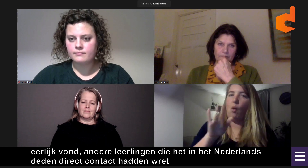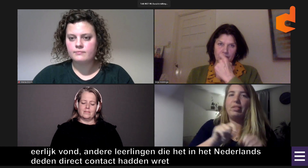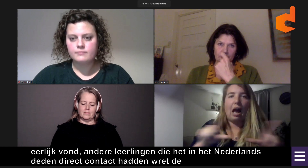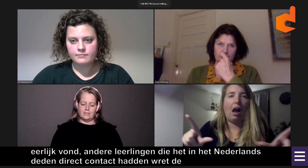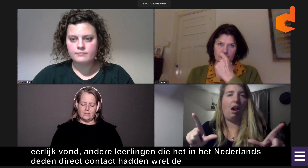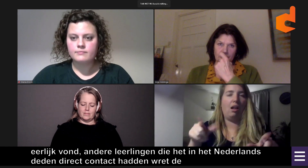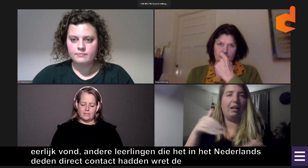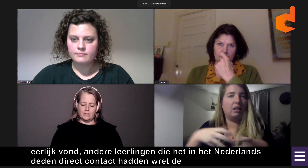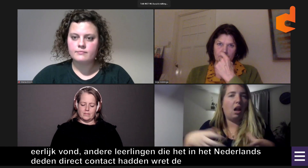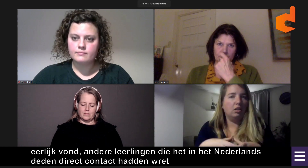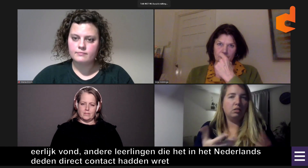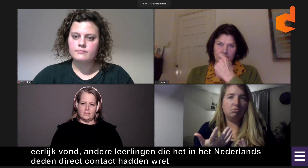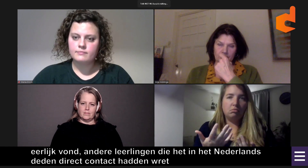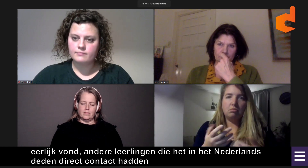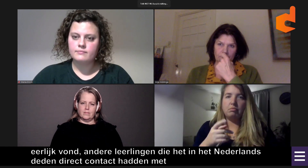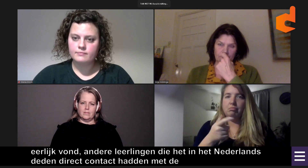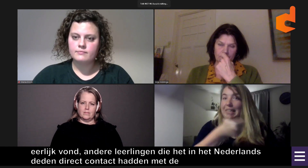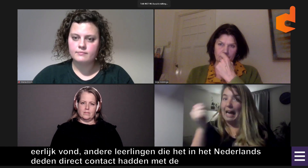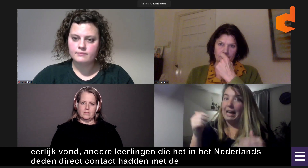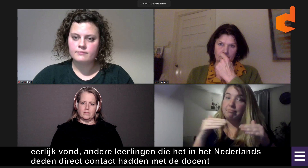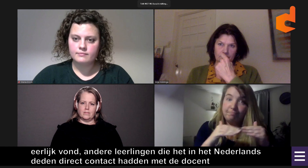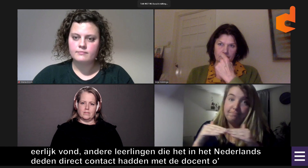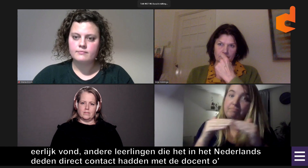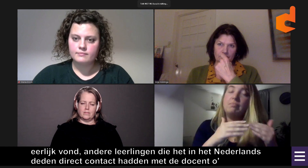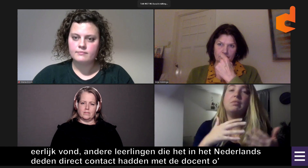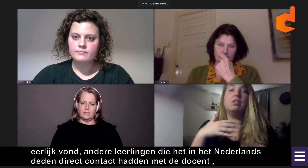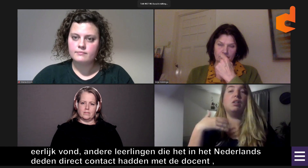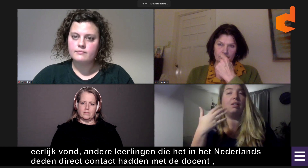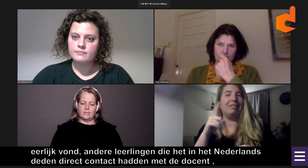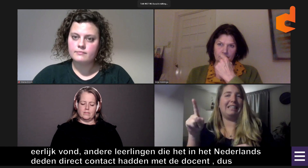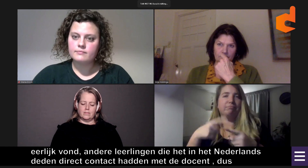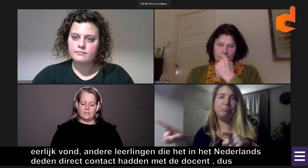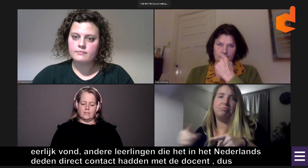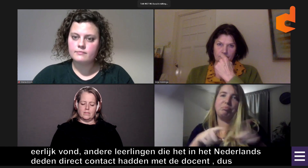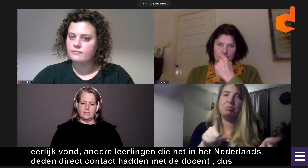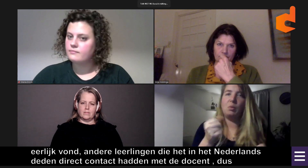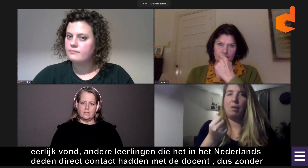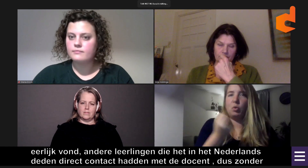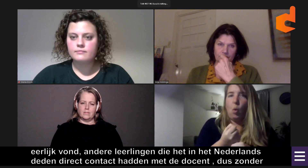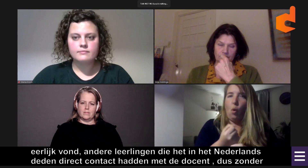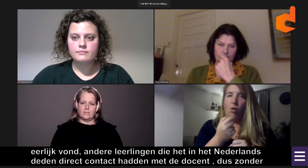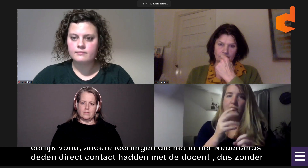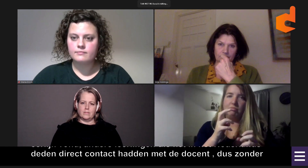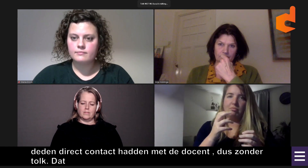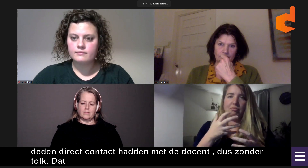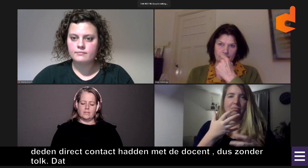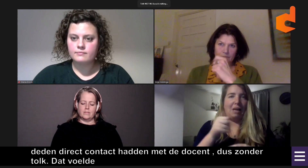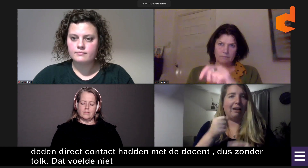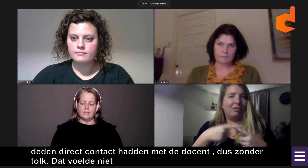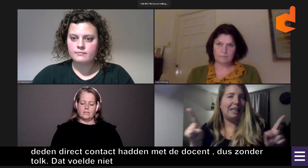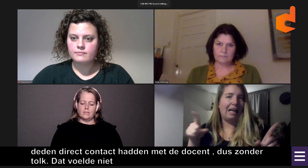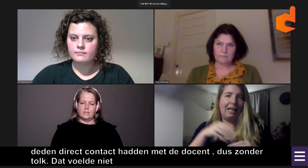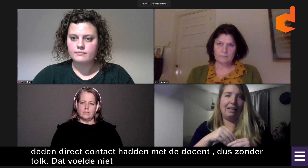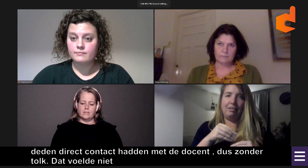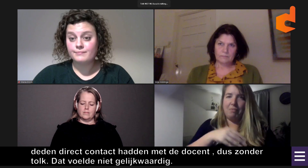En daarom is het dus ook heel erg belangrijk om over taal ook in de klas goede afspraken te maken. Dat iedereen daarin zich gelijkwaardig voelt. En dat er geen verschillen komen tussen